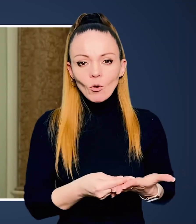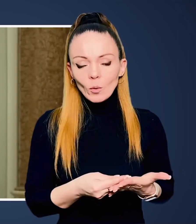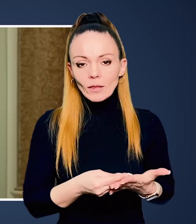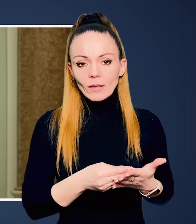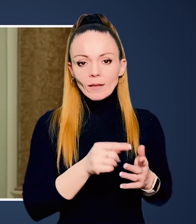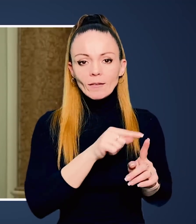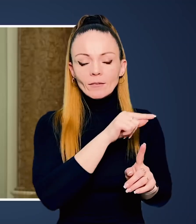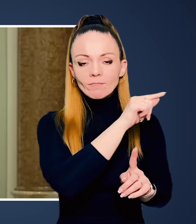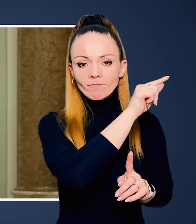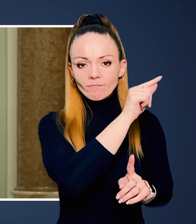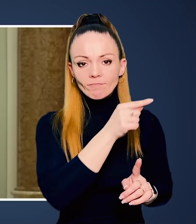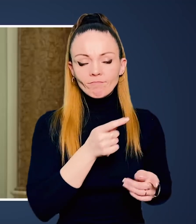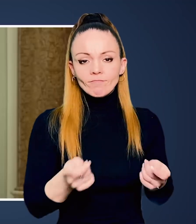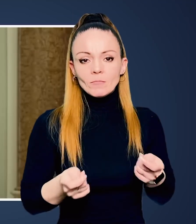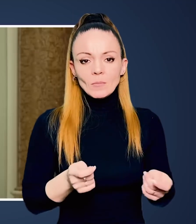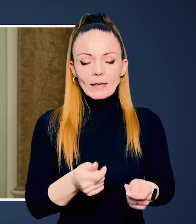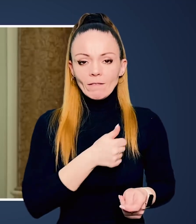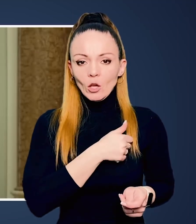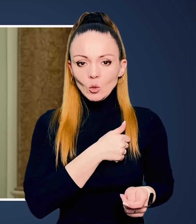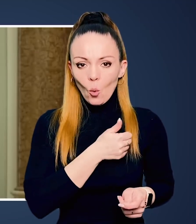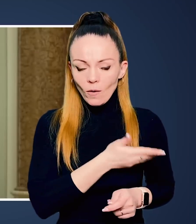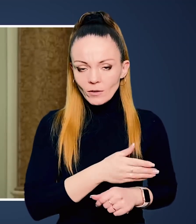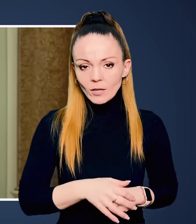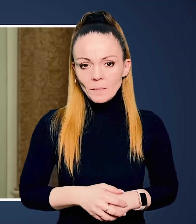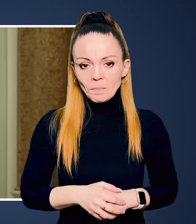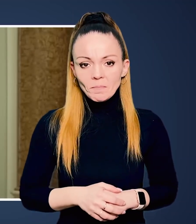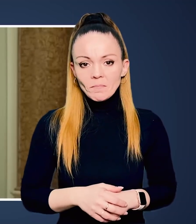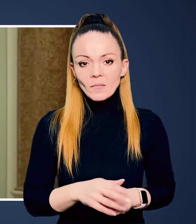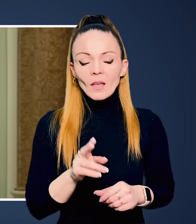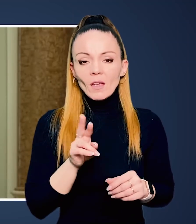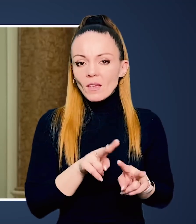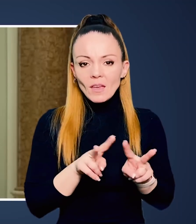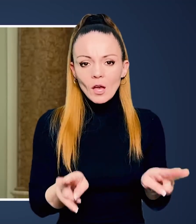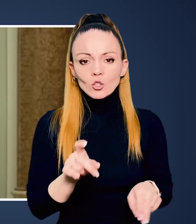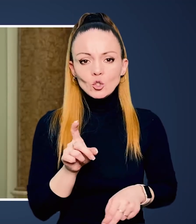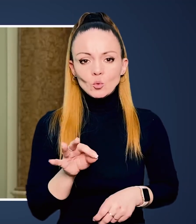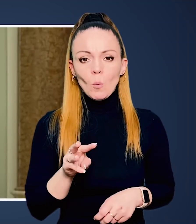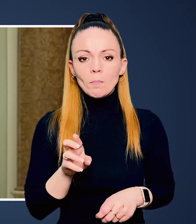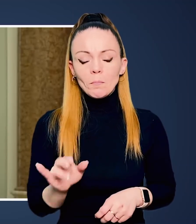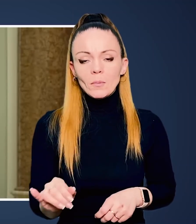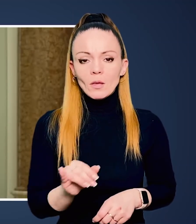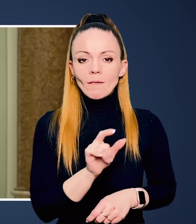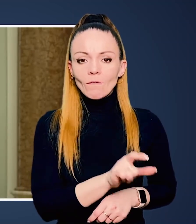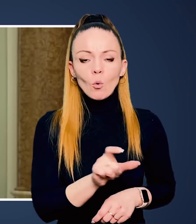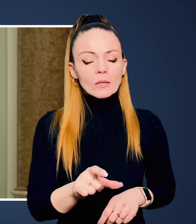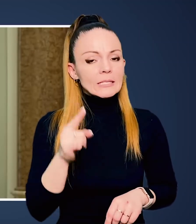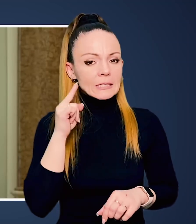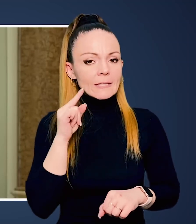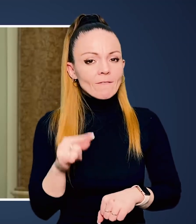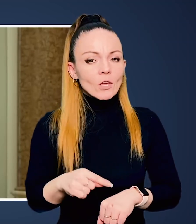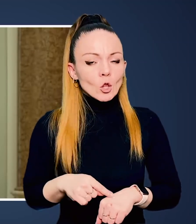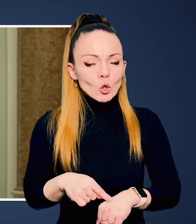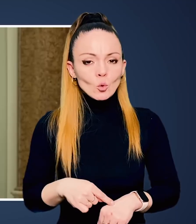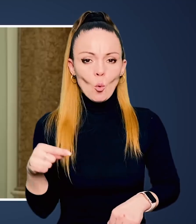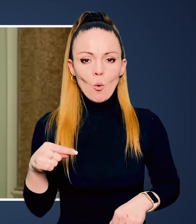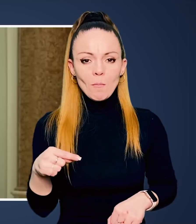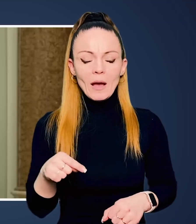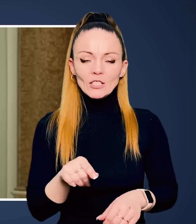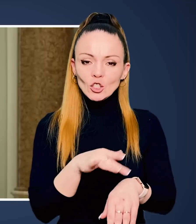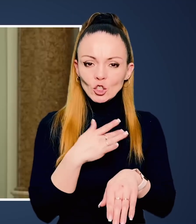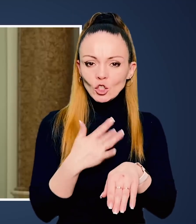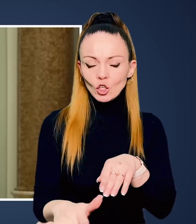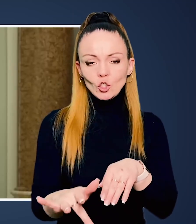накази своїх ватажків військових, як і зомбі. Вони